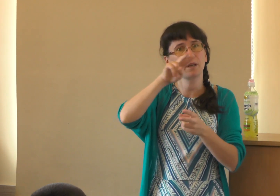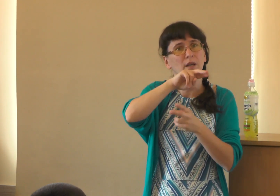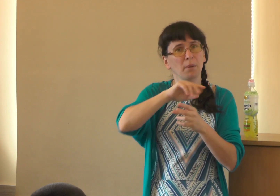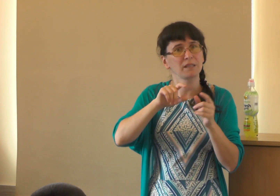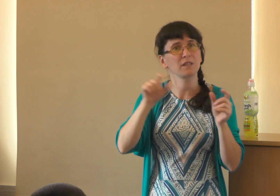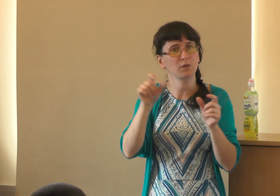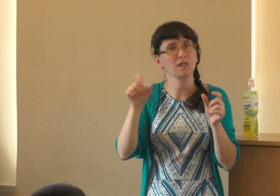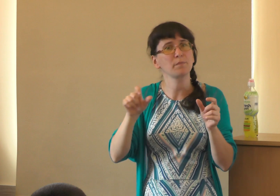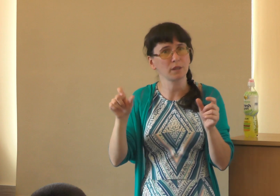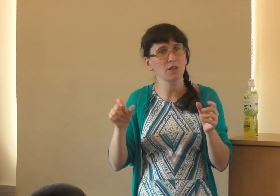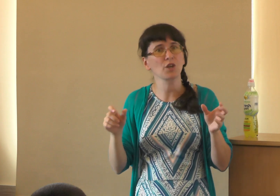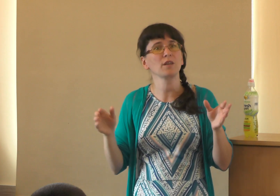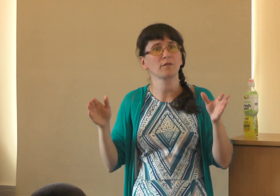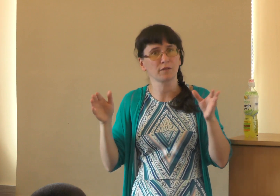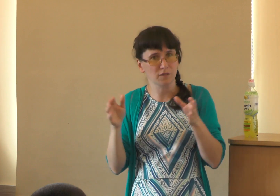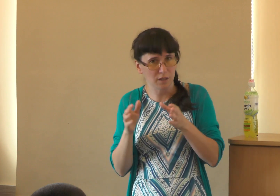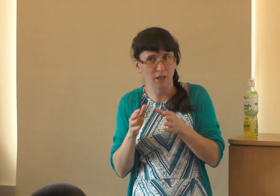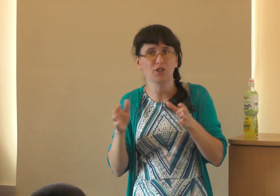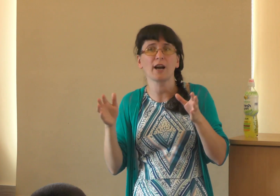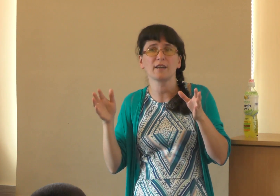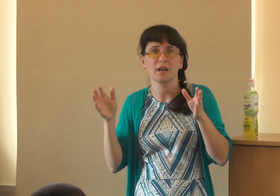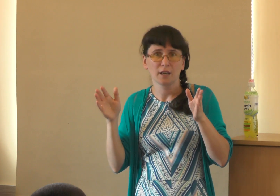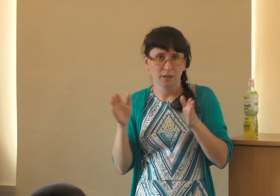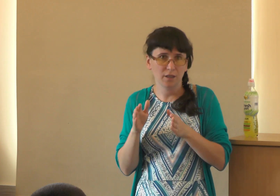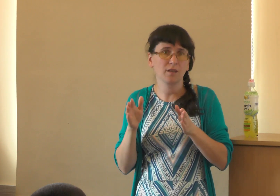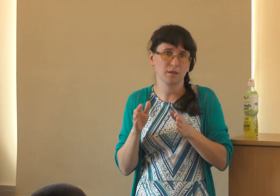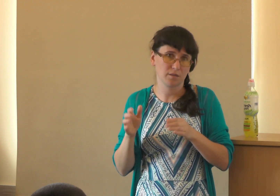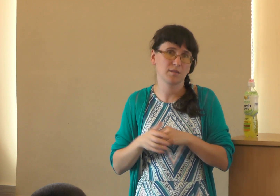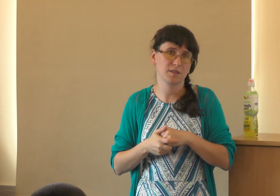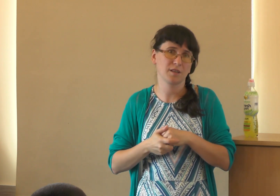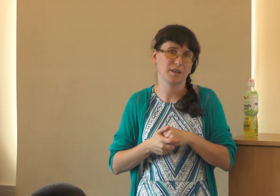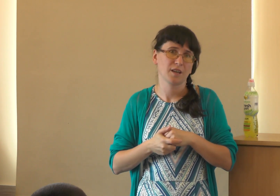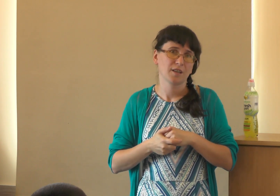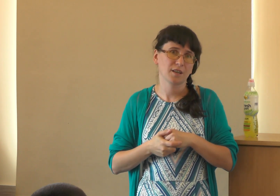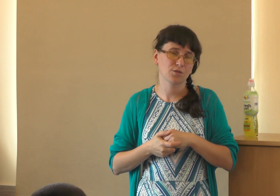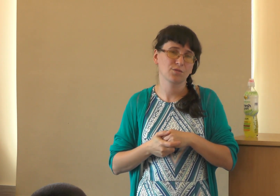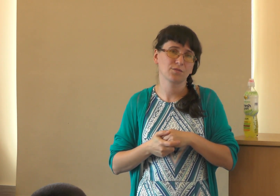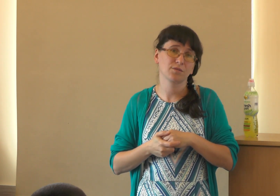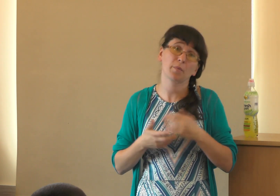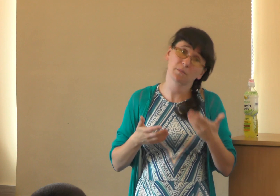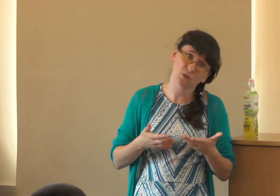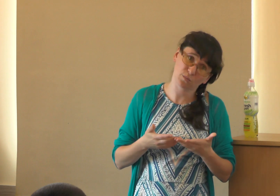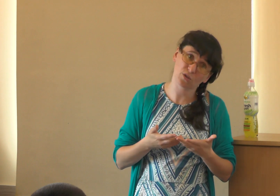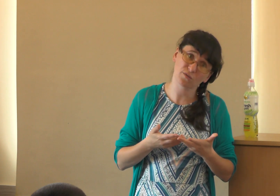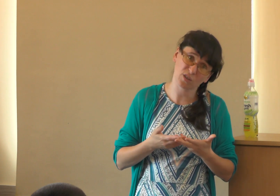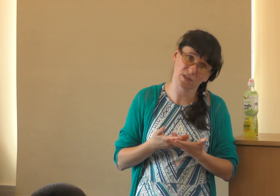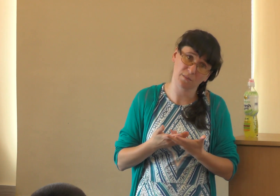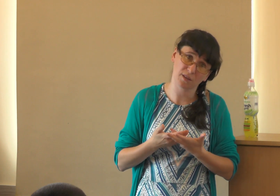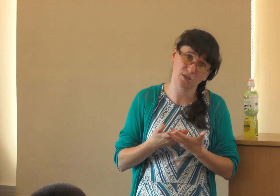перерабатывать вот эти предложения, сокращая и делает. Так что, я понимаю, что, может, с возрастом это